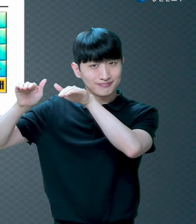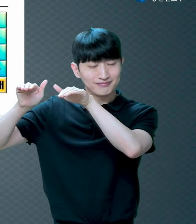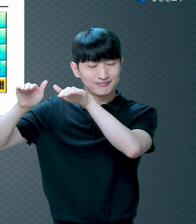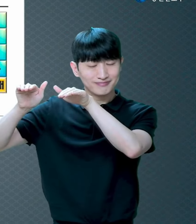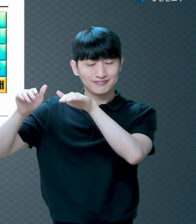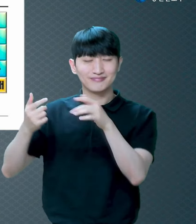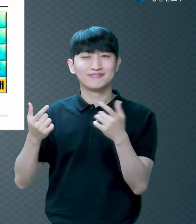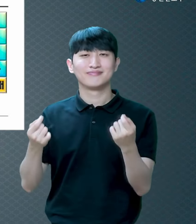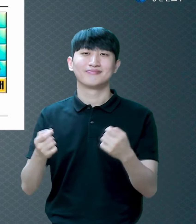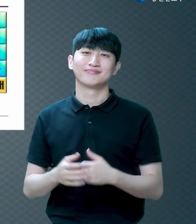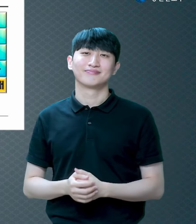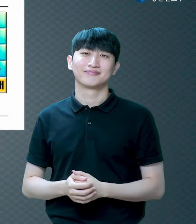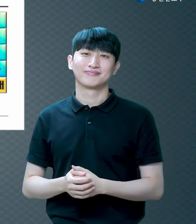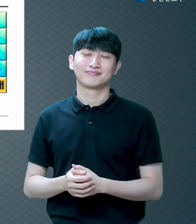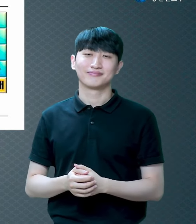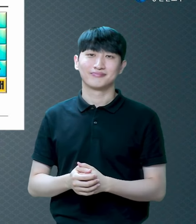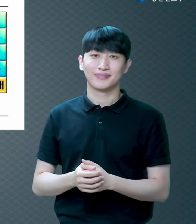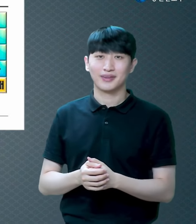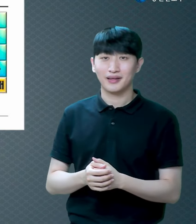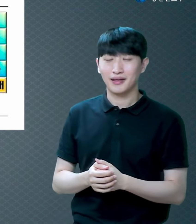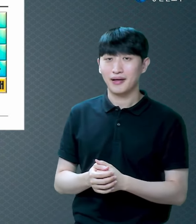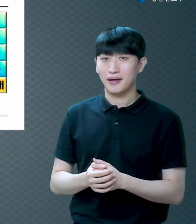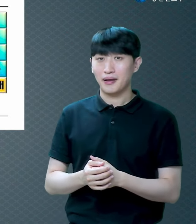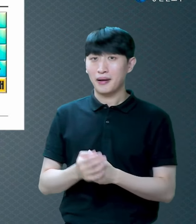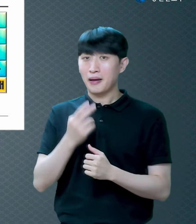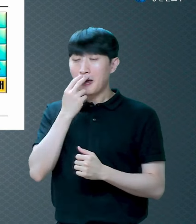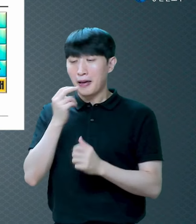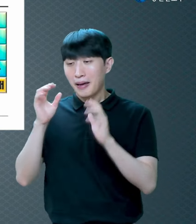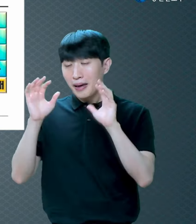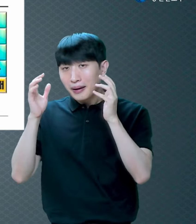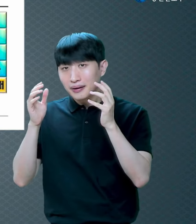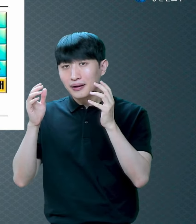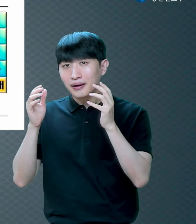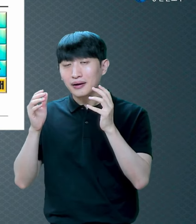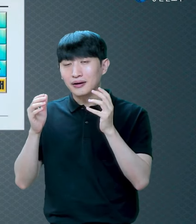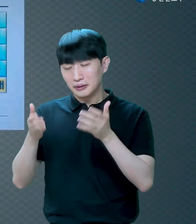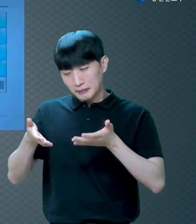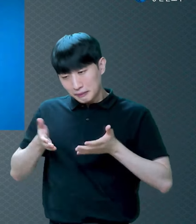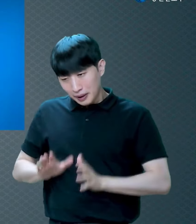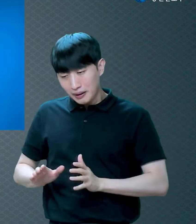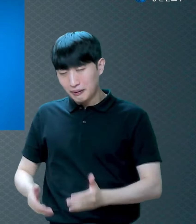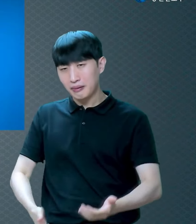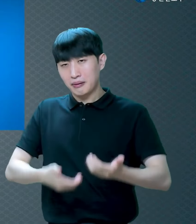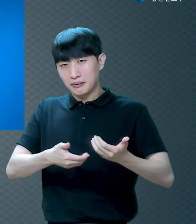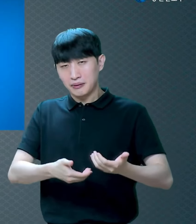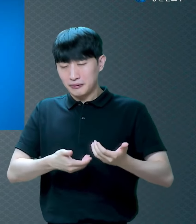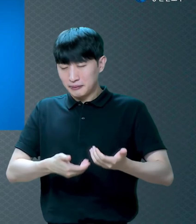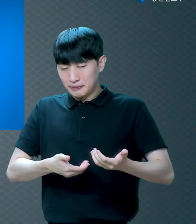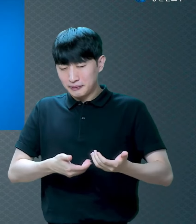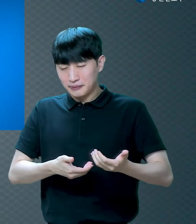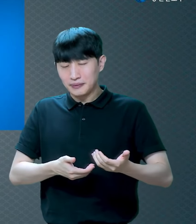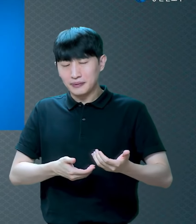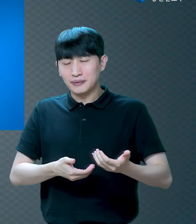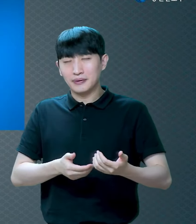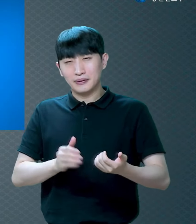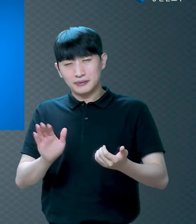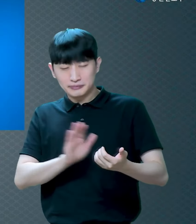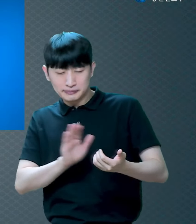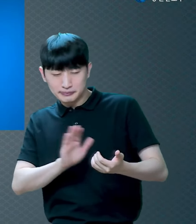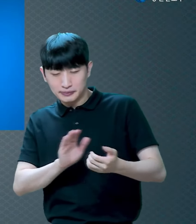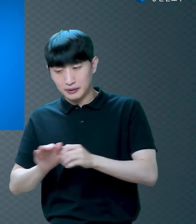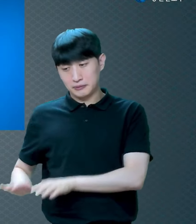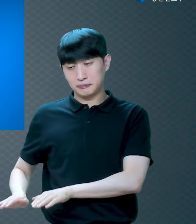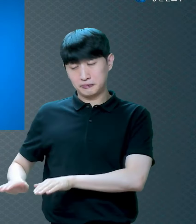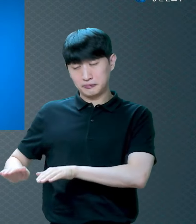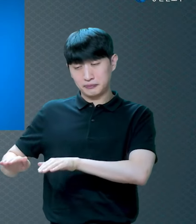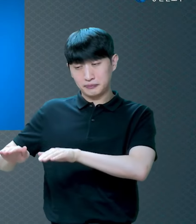아이가 잘 자라가지고 부모를 기쁘게 하면 부모가 칭찬하고 때로는 선물도 주고 그럴